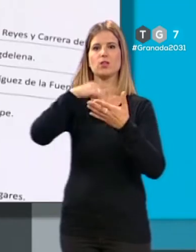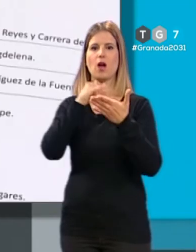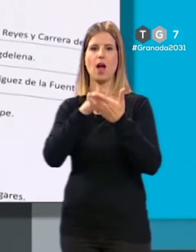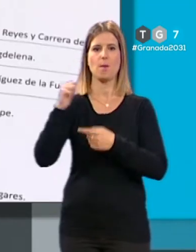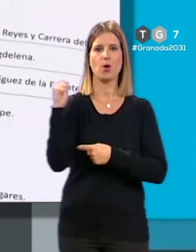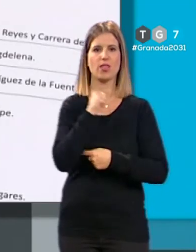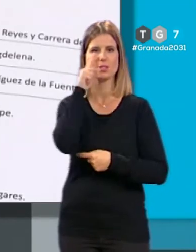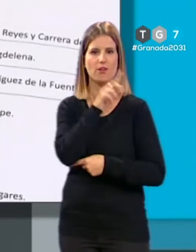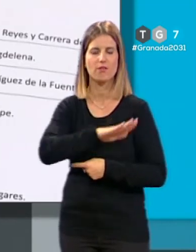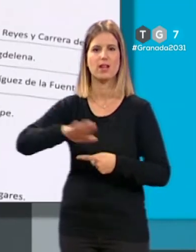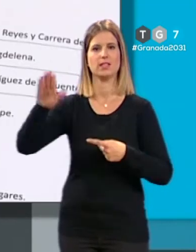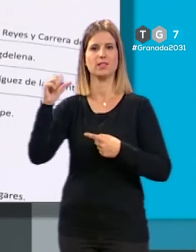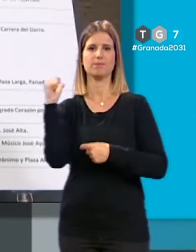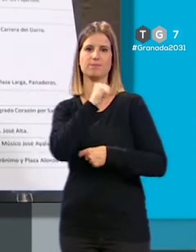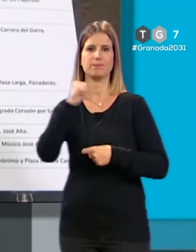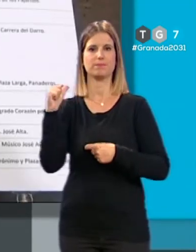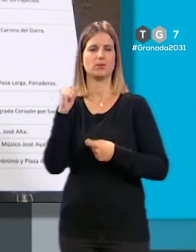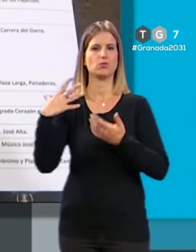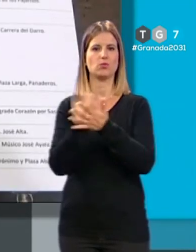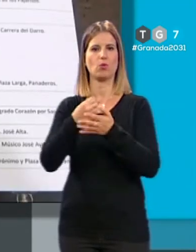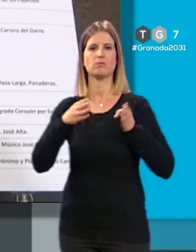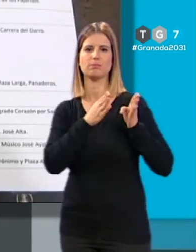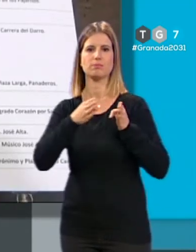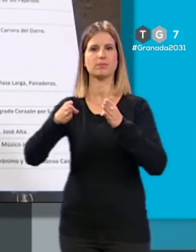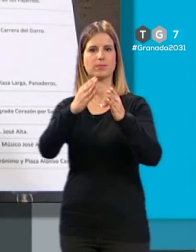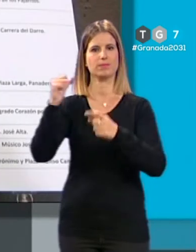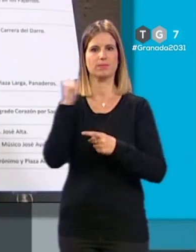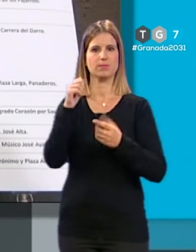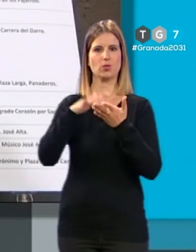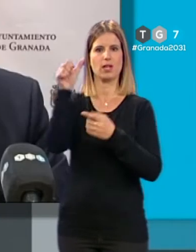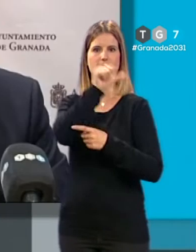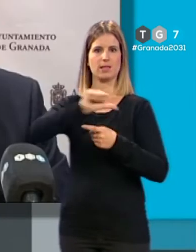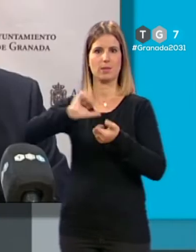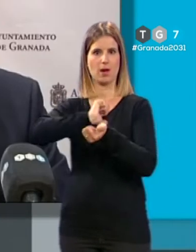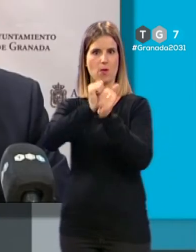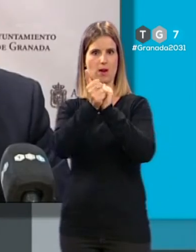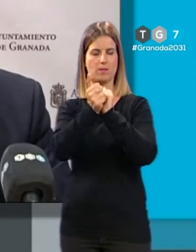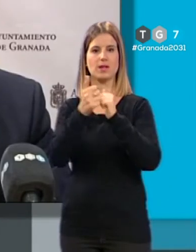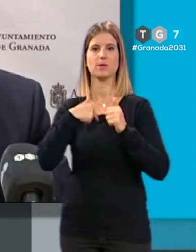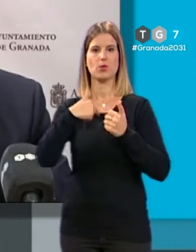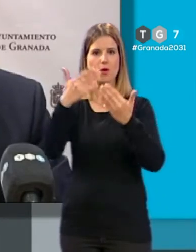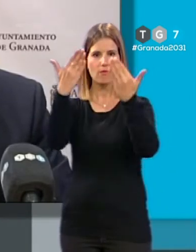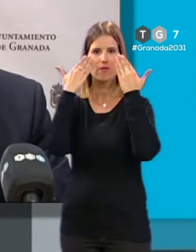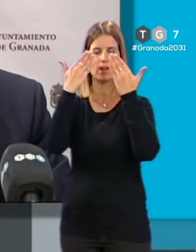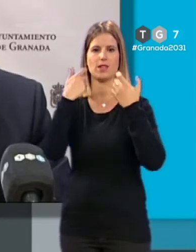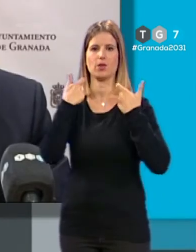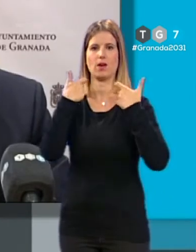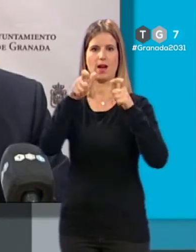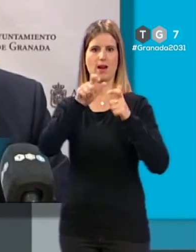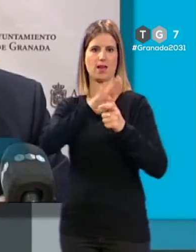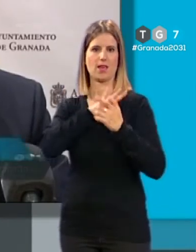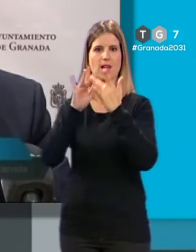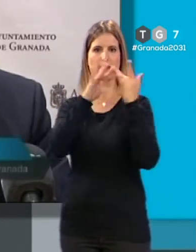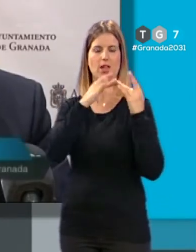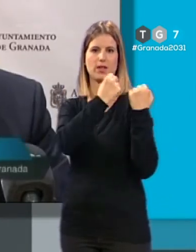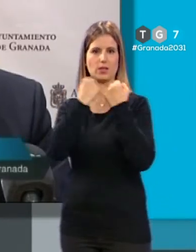infantiles, vía crucis o los traslados que se realizarán en estas semanas de cuaresma. También felicito al área de relaciones